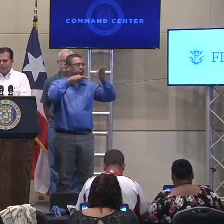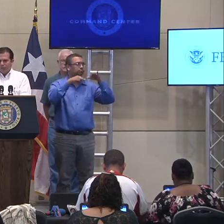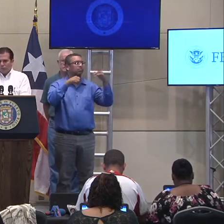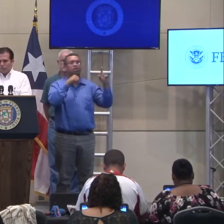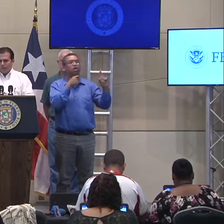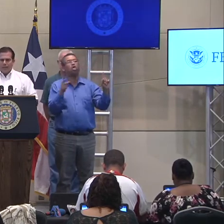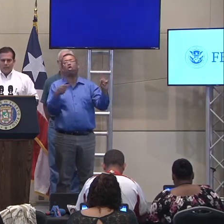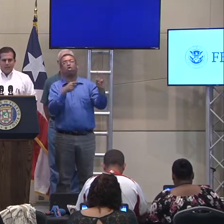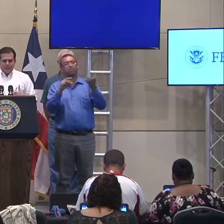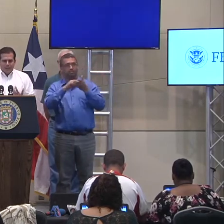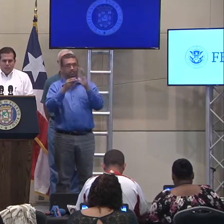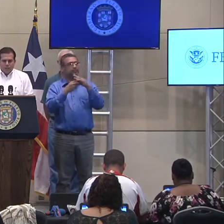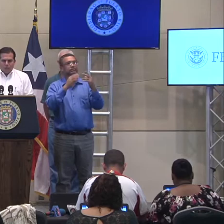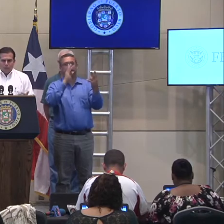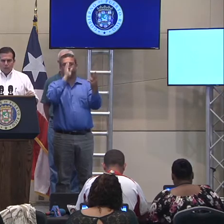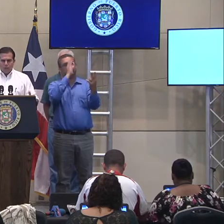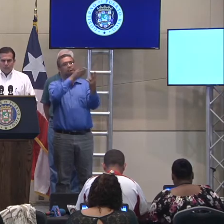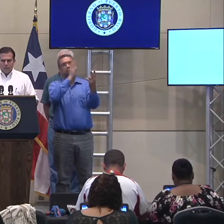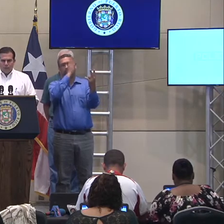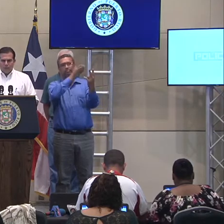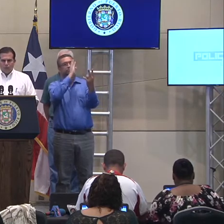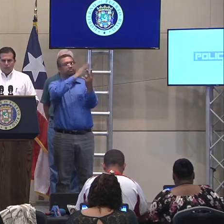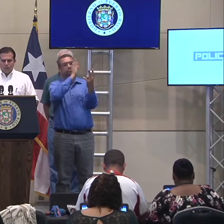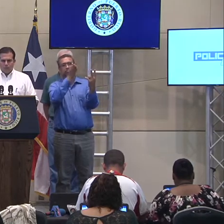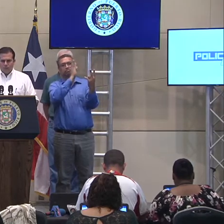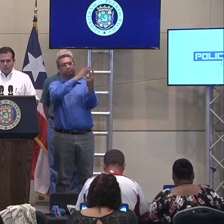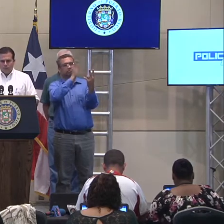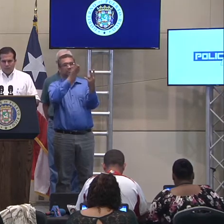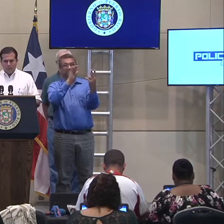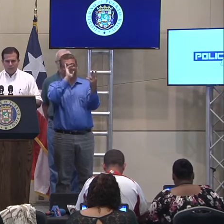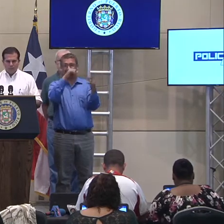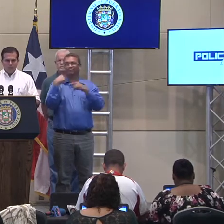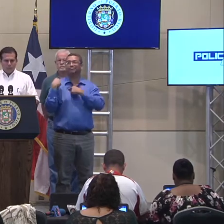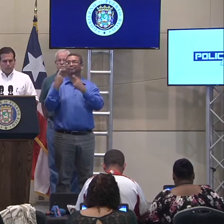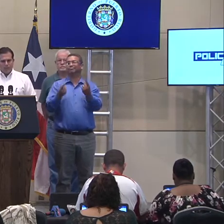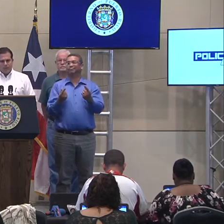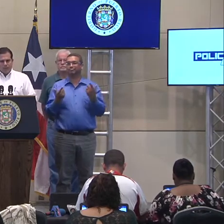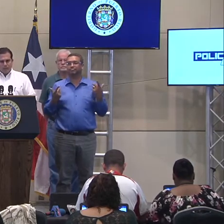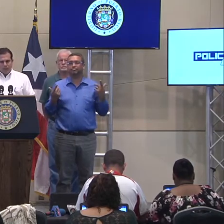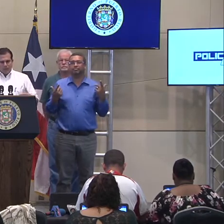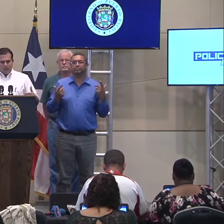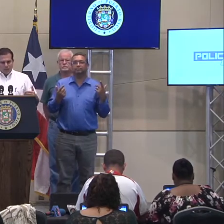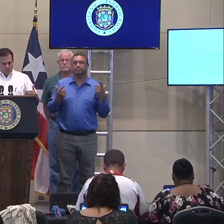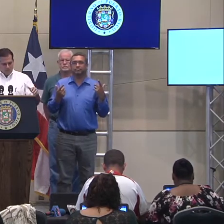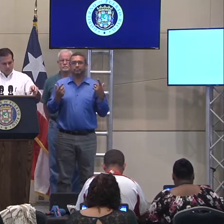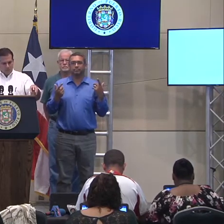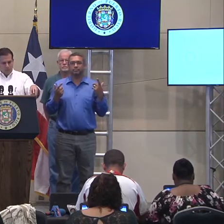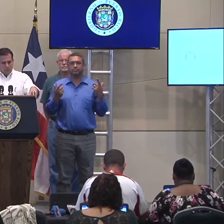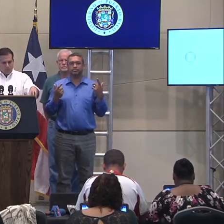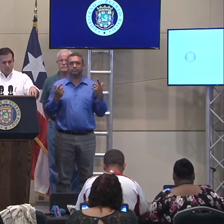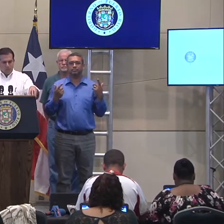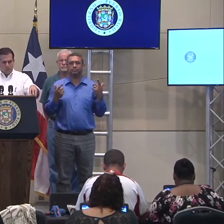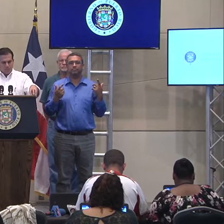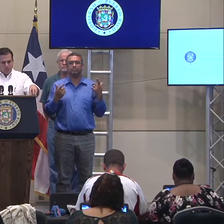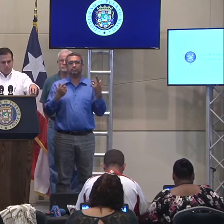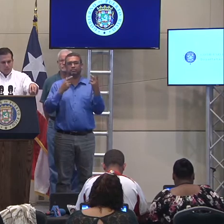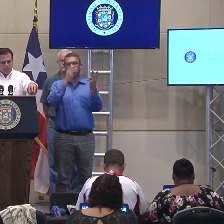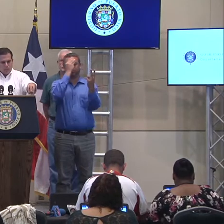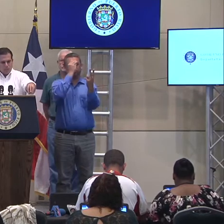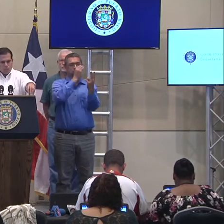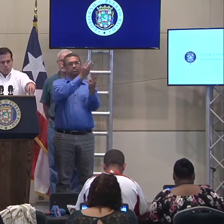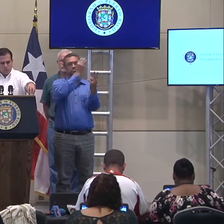informando lo que no se tiene. Eso es lo que hemos estado haciendo hasta el momento, ¿verdad? Eh, dejarles saber,